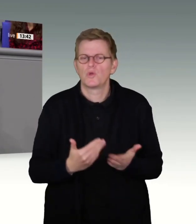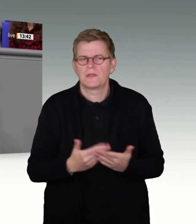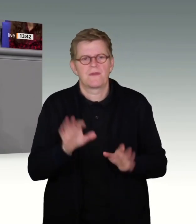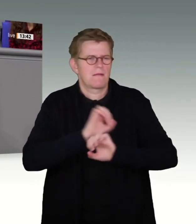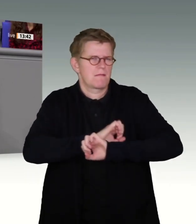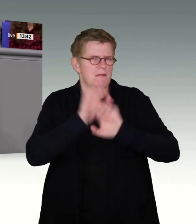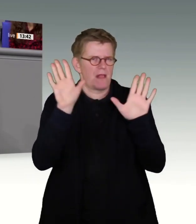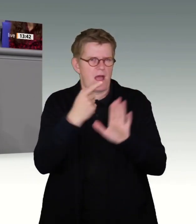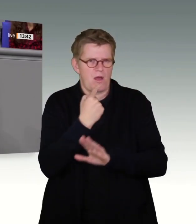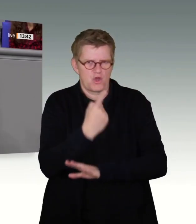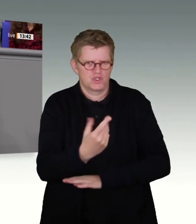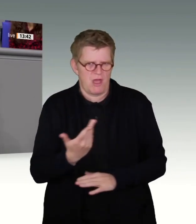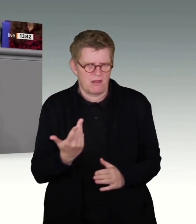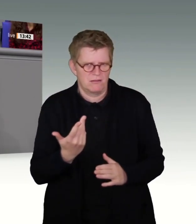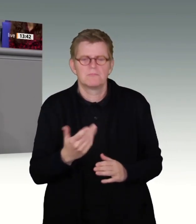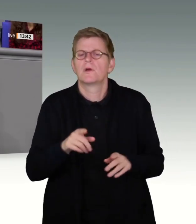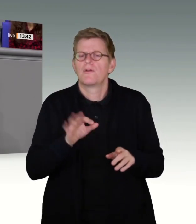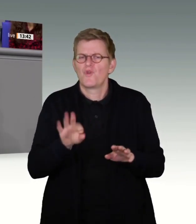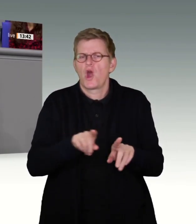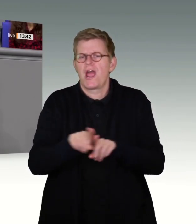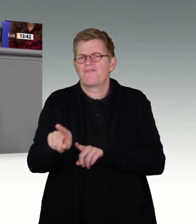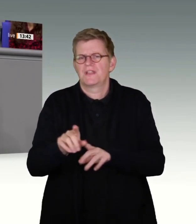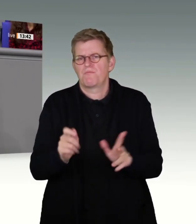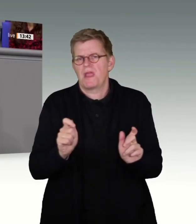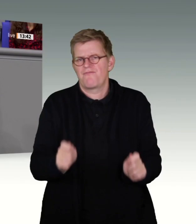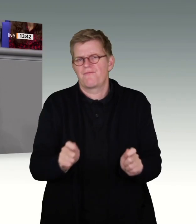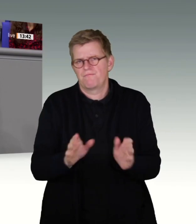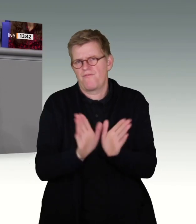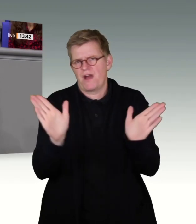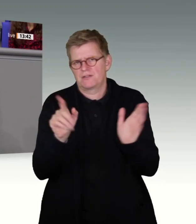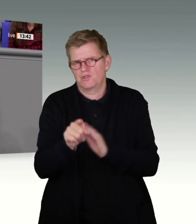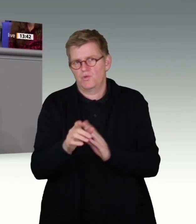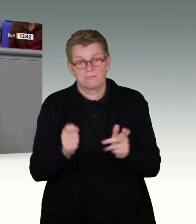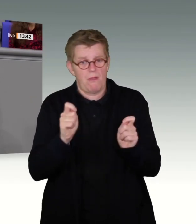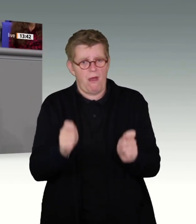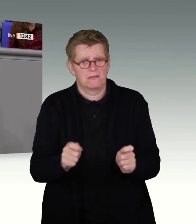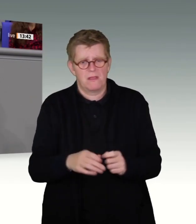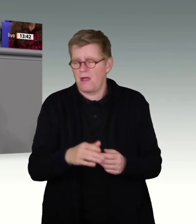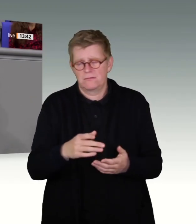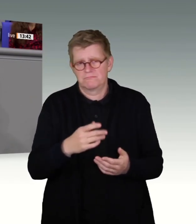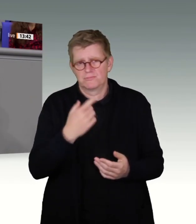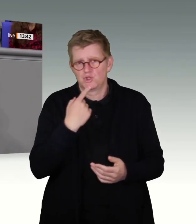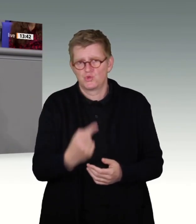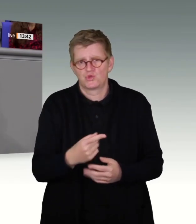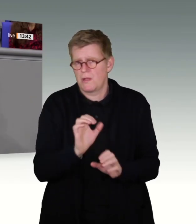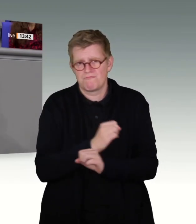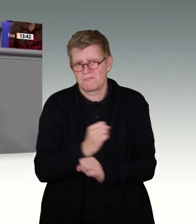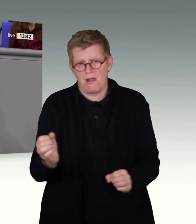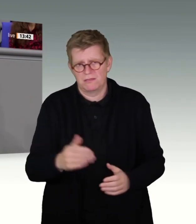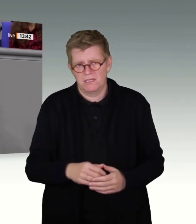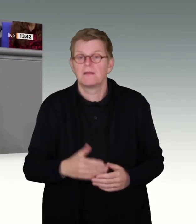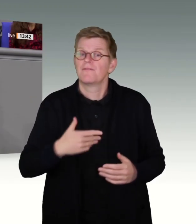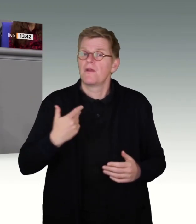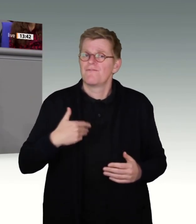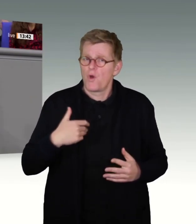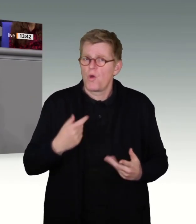klare Aussage von uns. Für die FDP-Fraktion ist dieser Antrag alles andere als zustimmungsfähig. Wir freuen uns auf den Vorschlag der